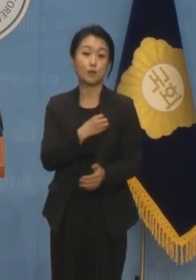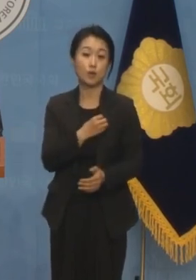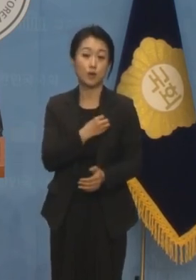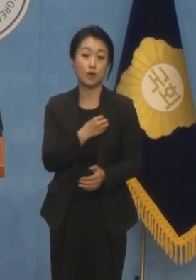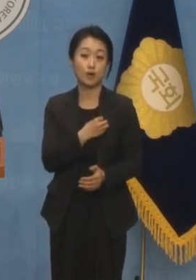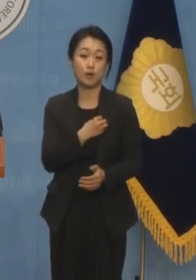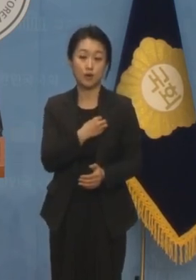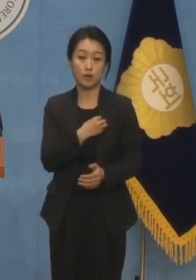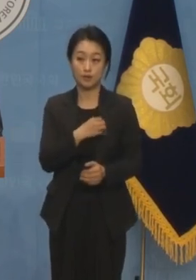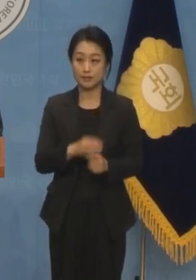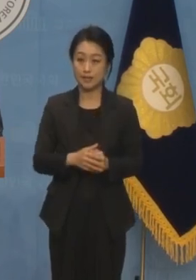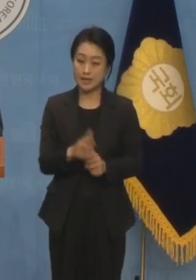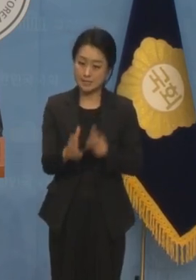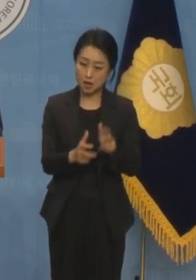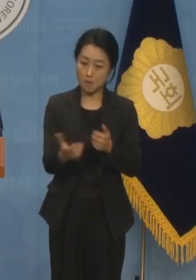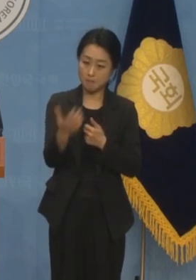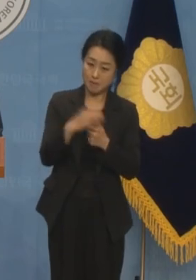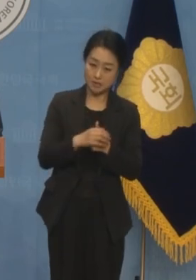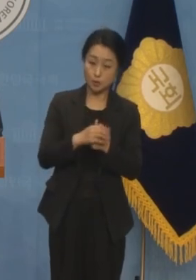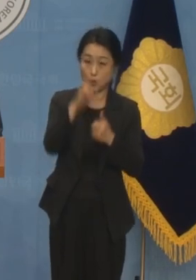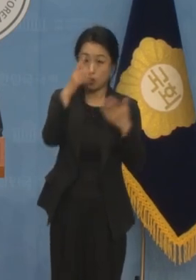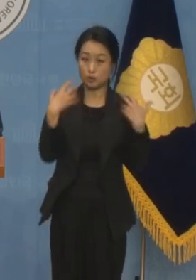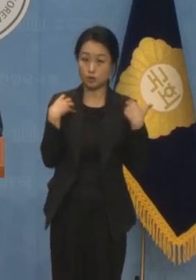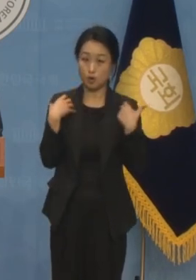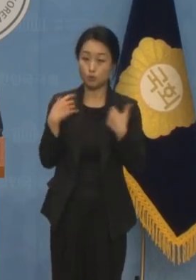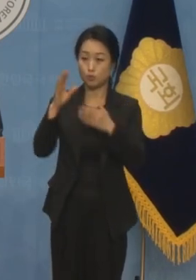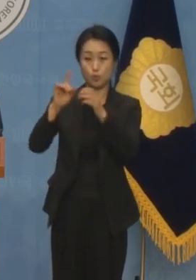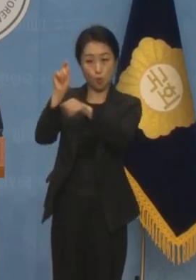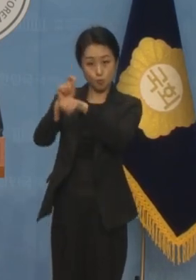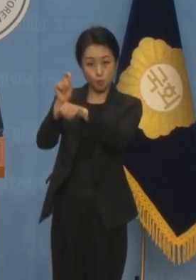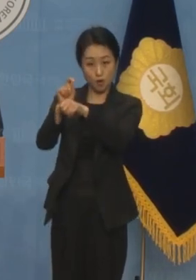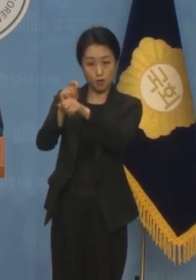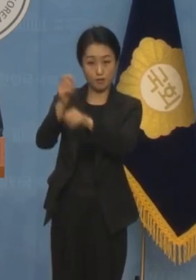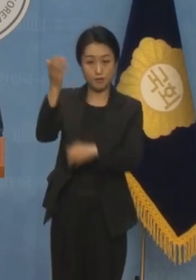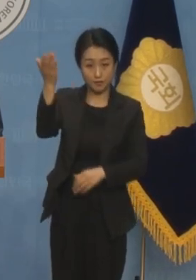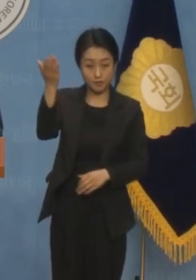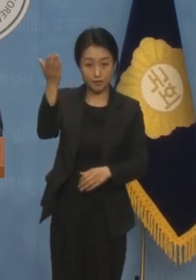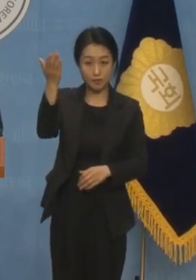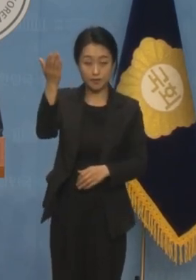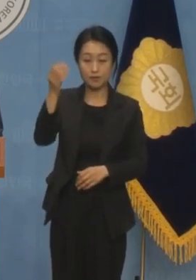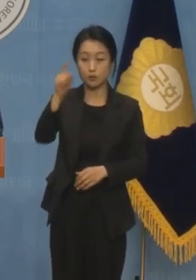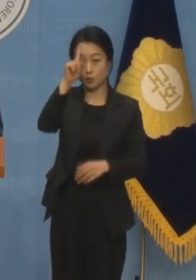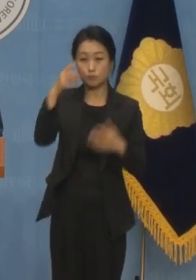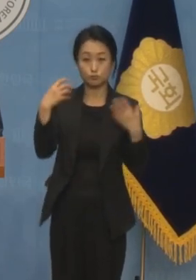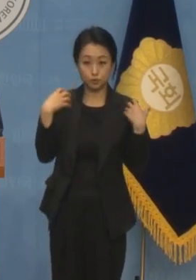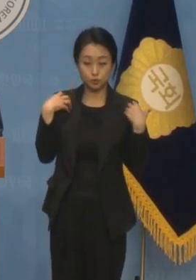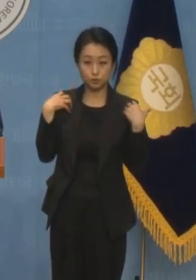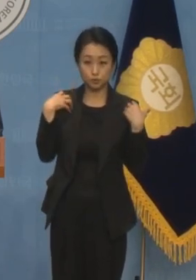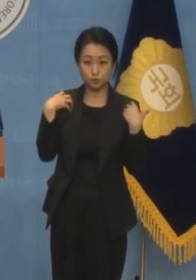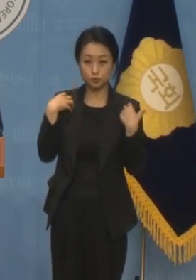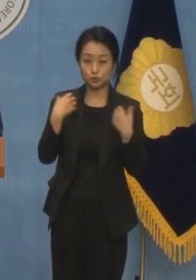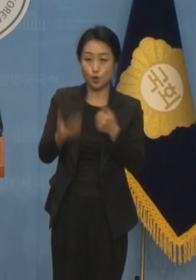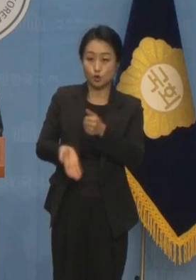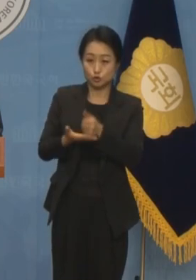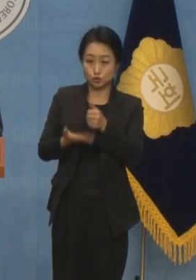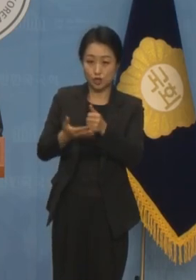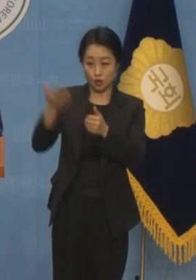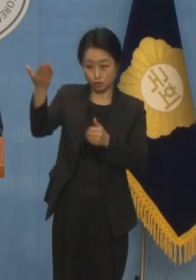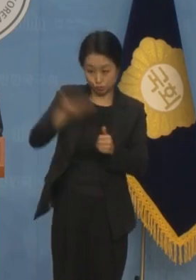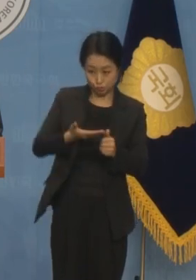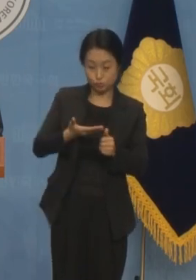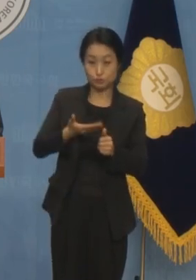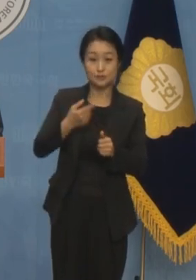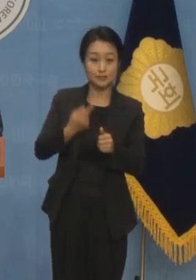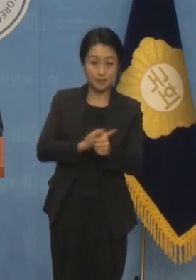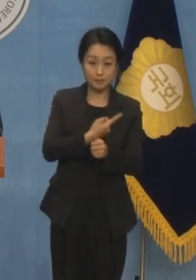사업을 수행하고 정부 고위 공무원으로부터 그리고 정부 고위 공무원에게 보낸 추천서와 소개서를